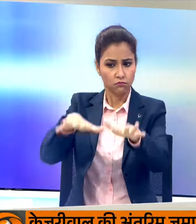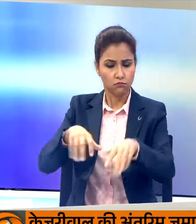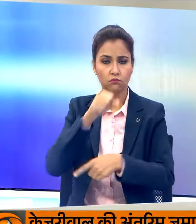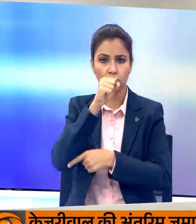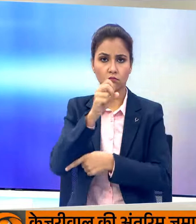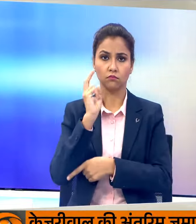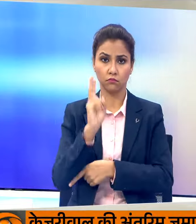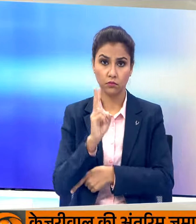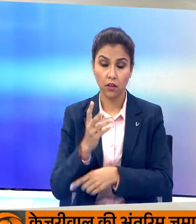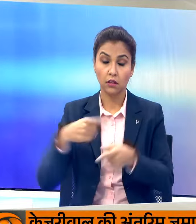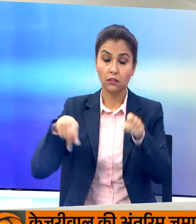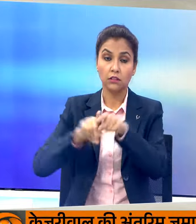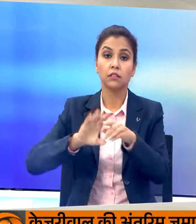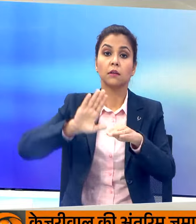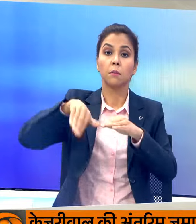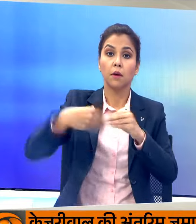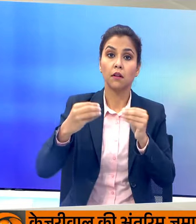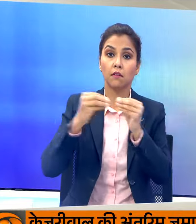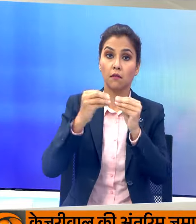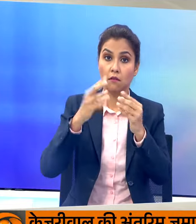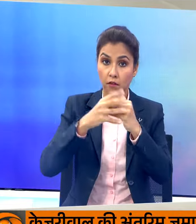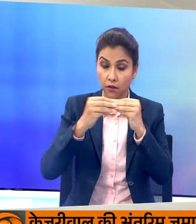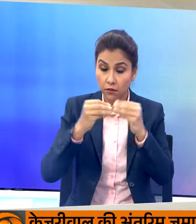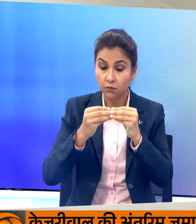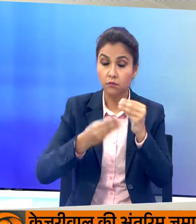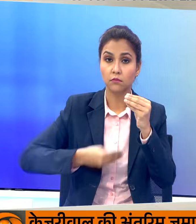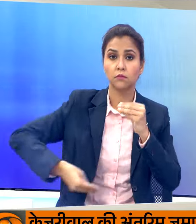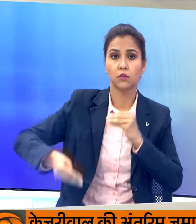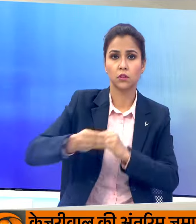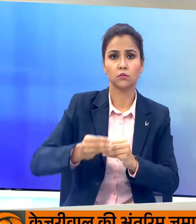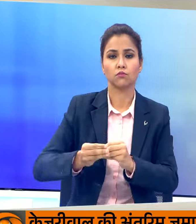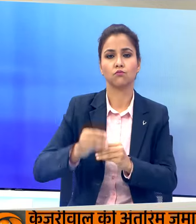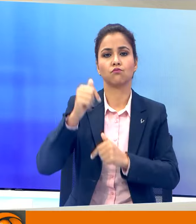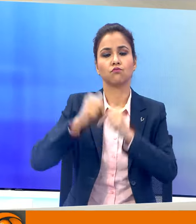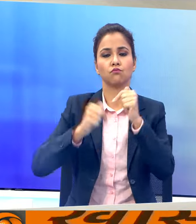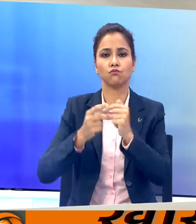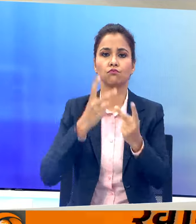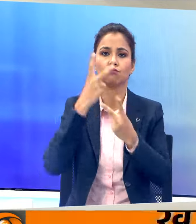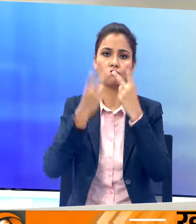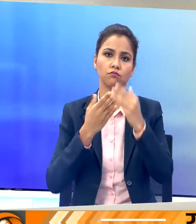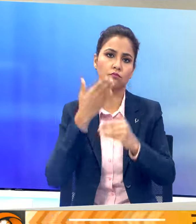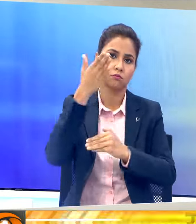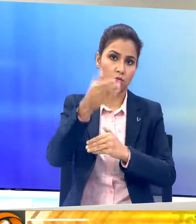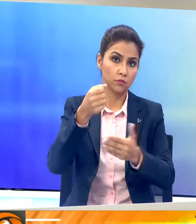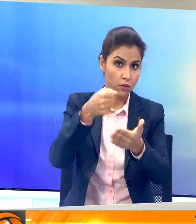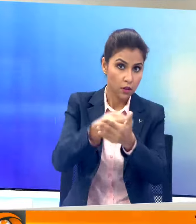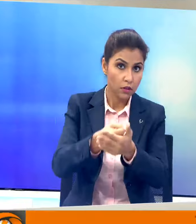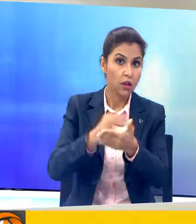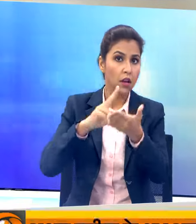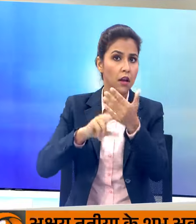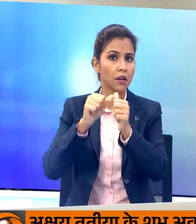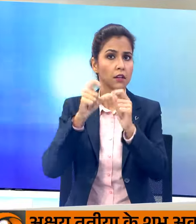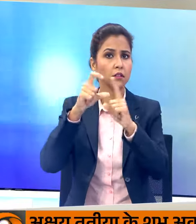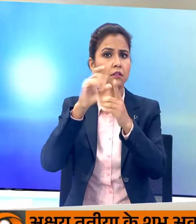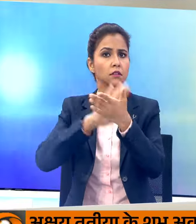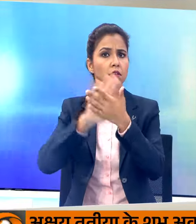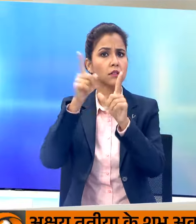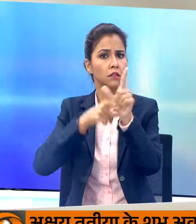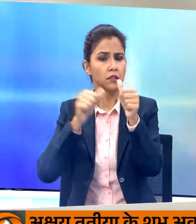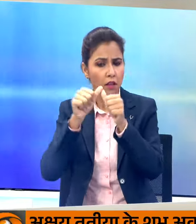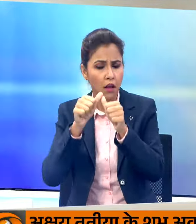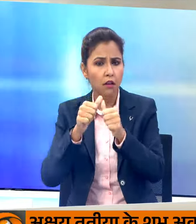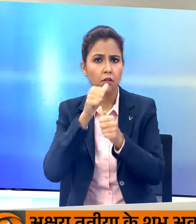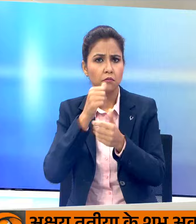करेंगे जिसके बाद वह पश्चिम मंगाल के चुनावी दौरे पर पहुंचेंगे जहां वे नादिया जिले के राणा घाट